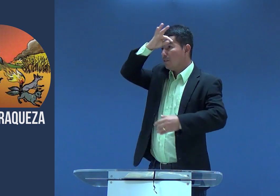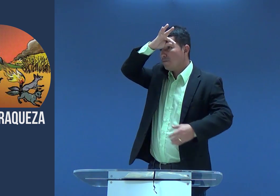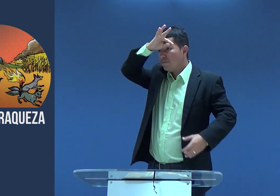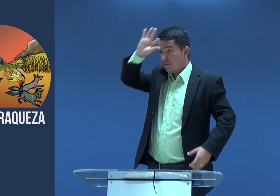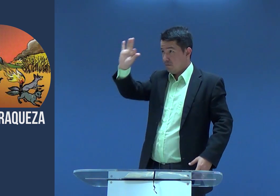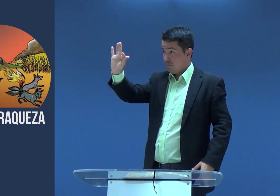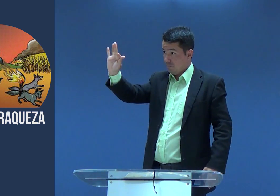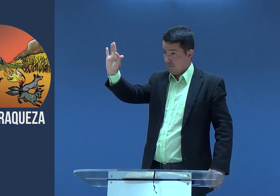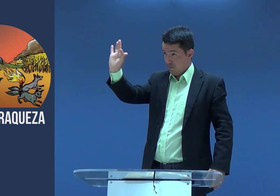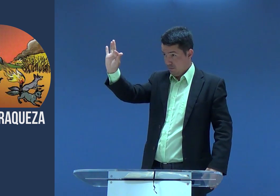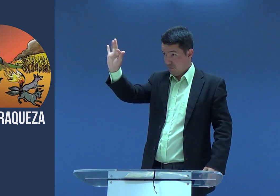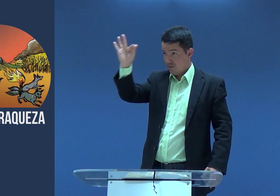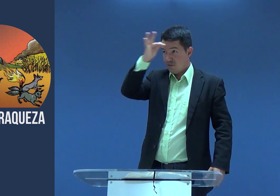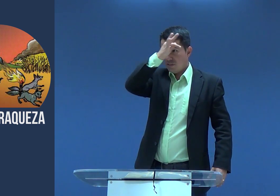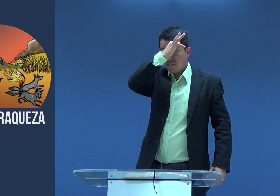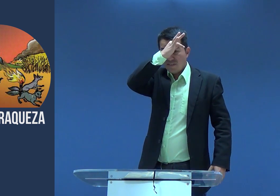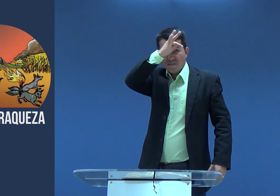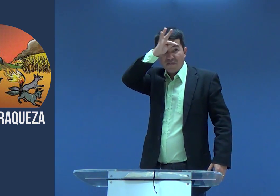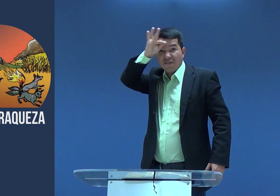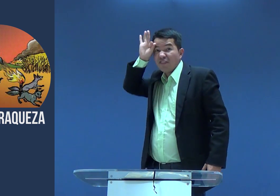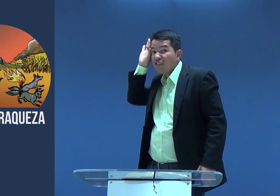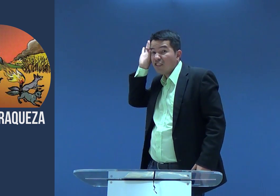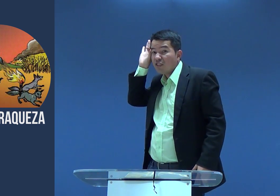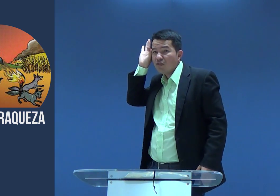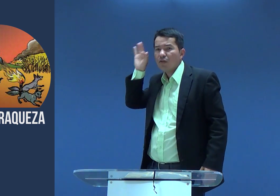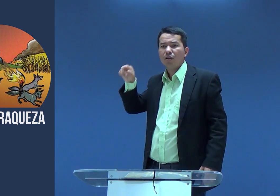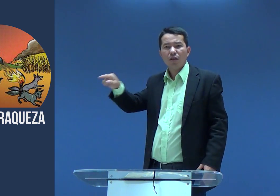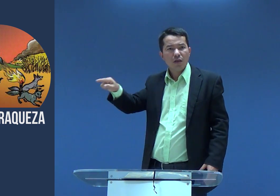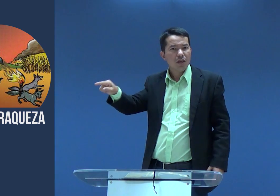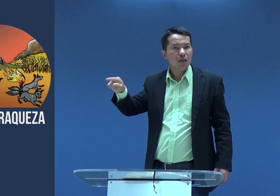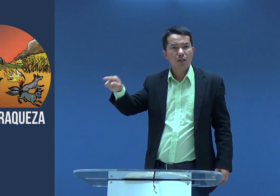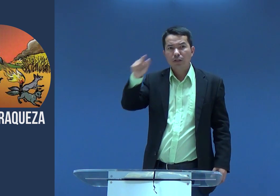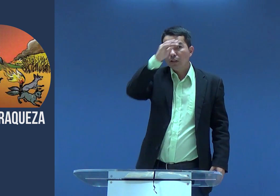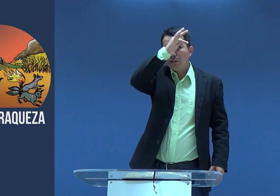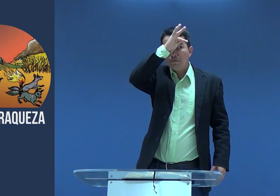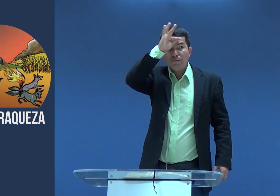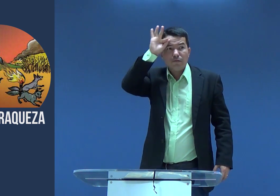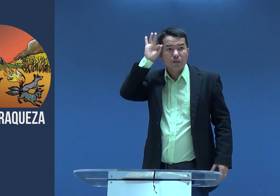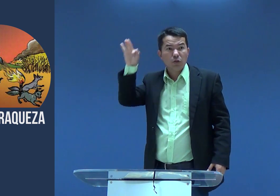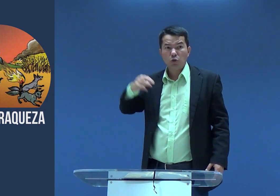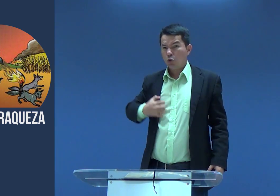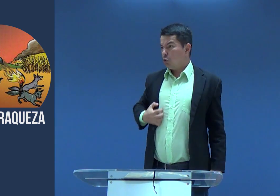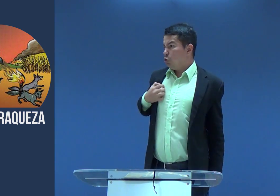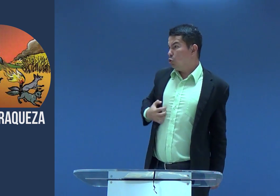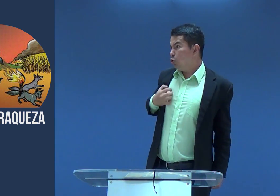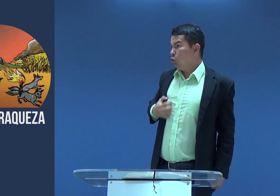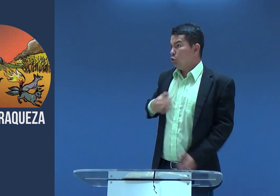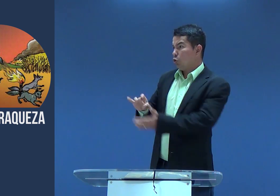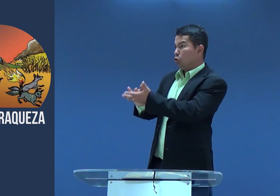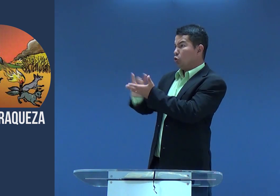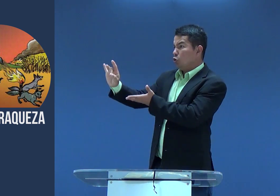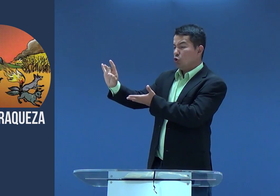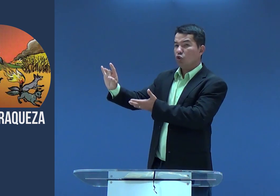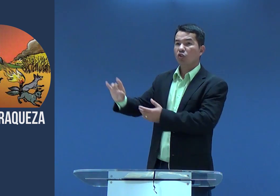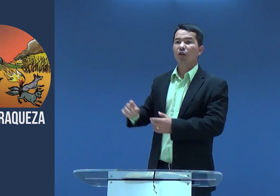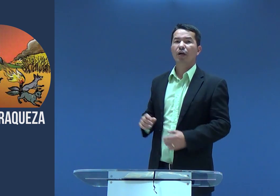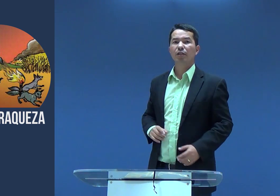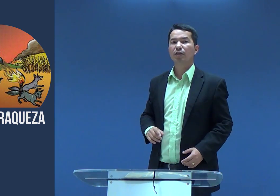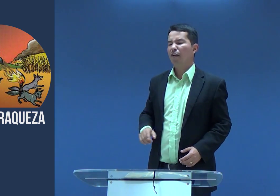do povo filisteu, esse nó de filisteu, o povo filisteu era inimigo de